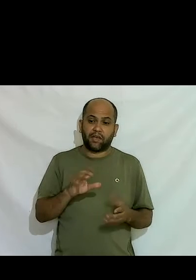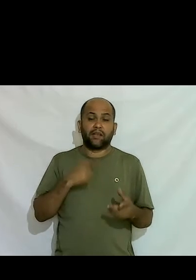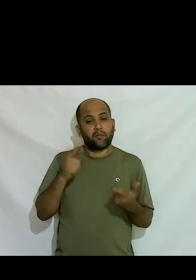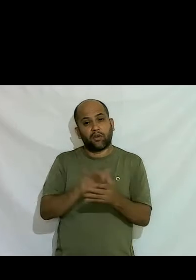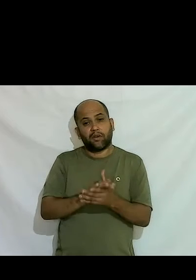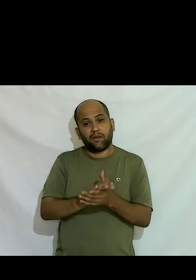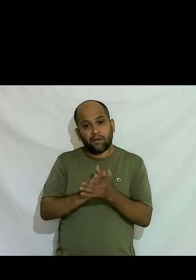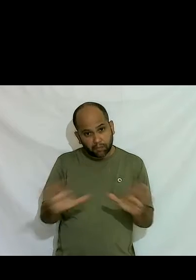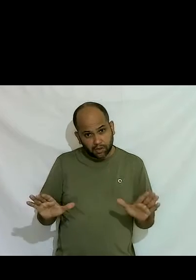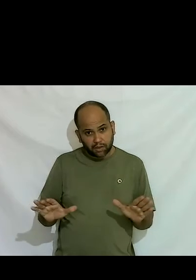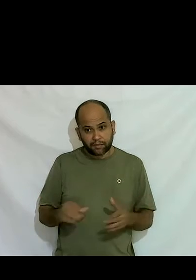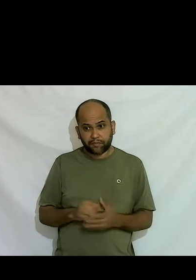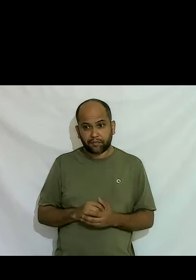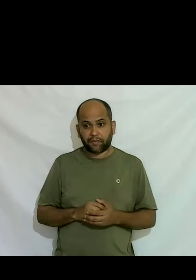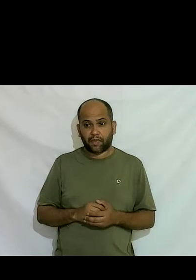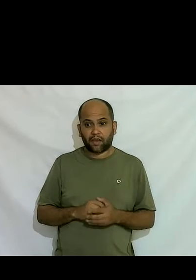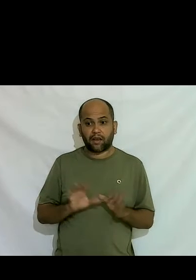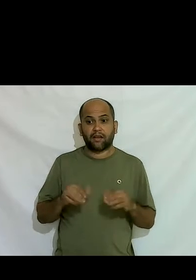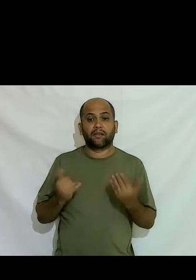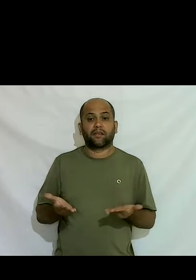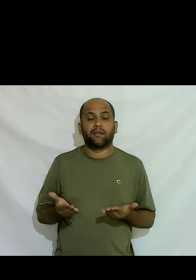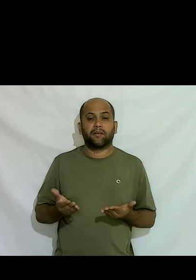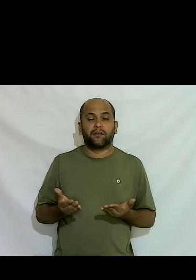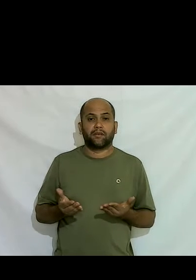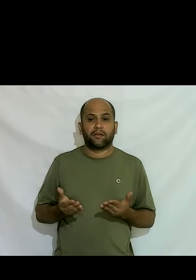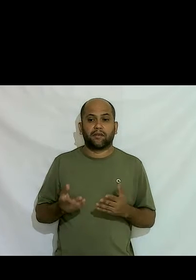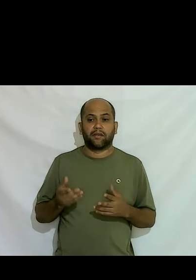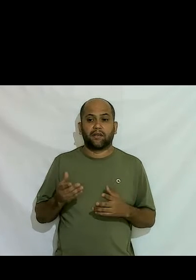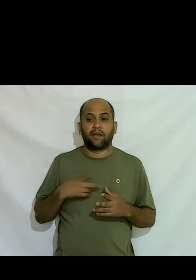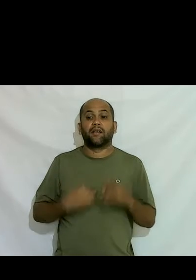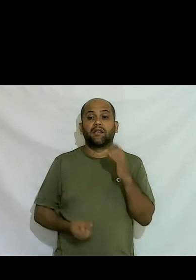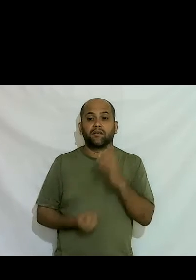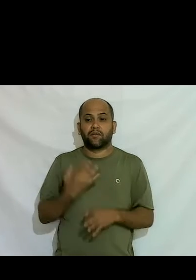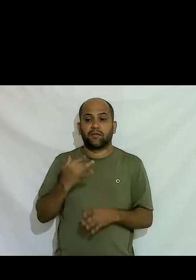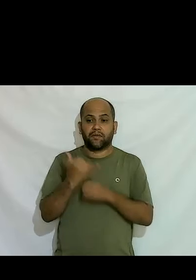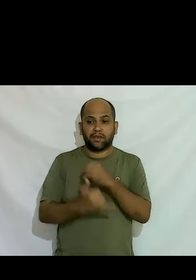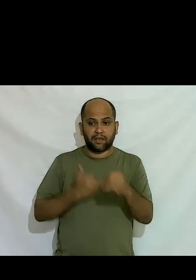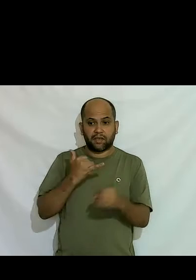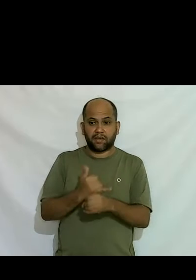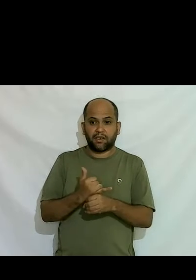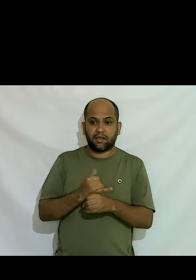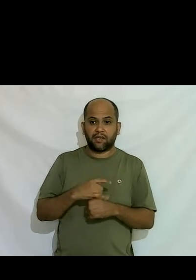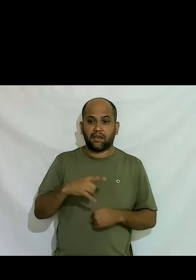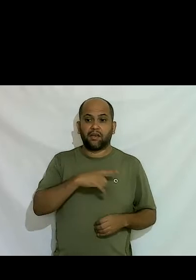seguida então e aí nesse meio tempo surgiu a internet eu estava praticamente me divorciando quando